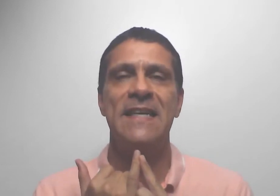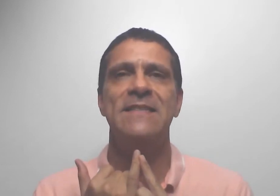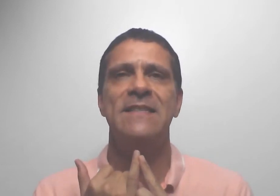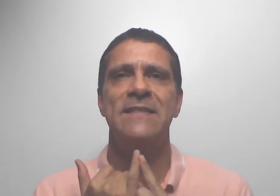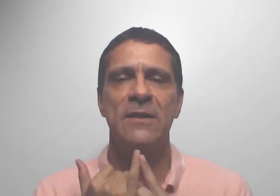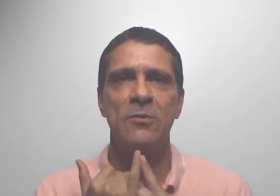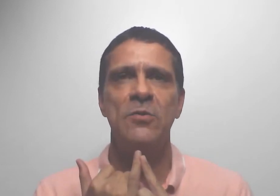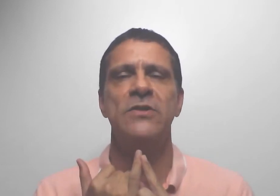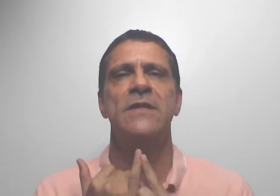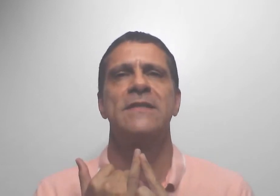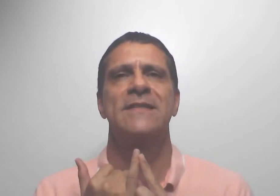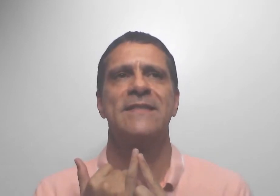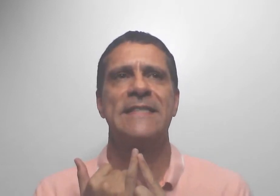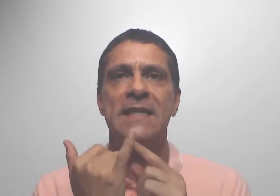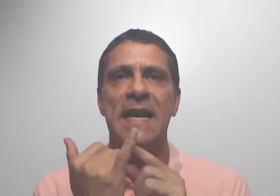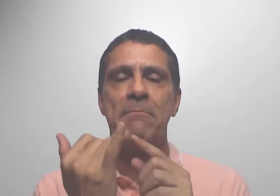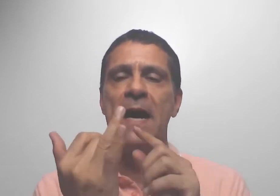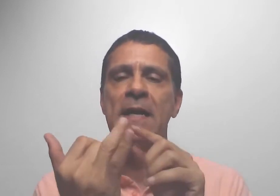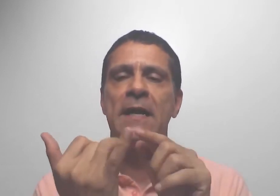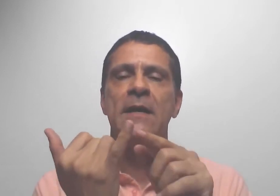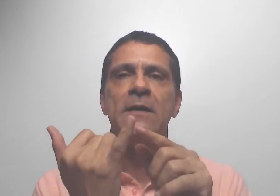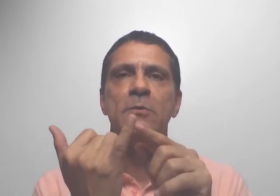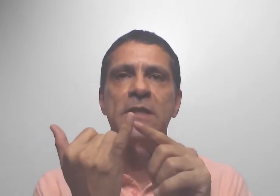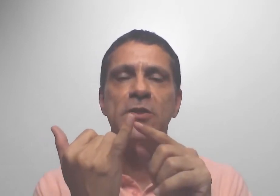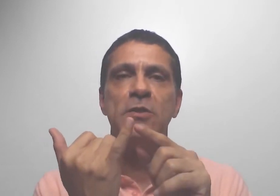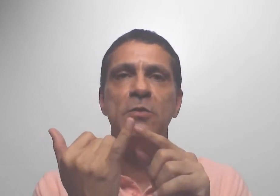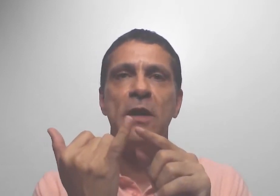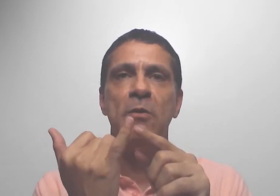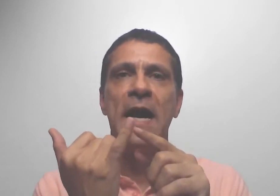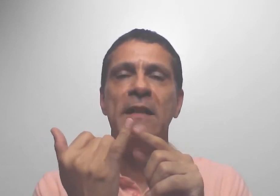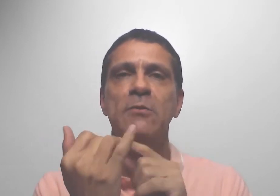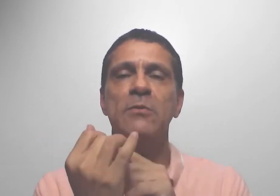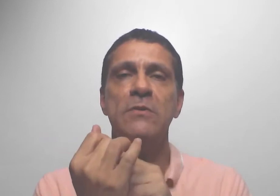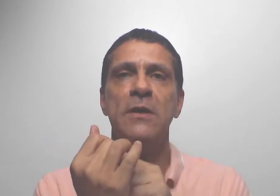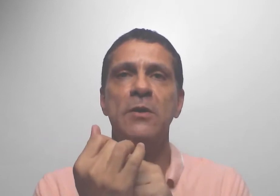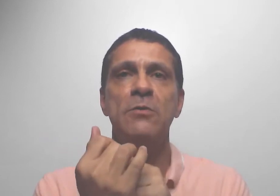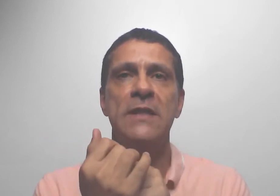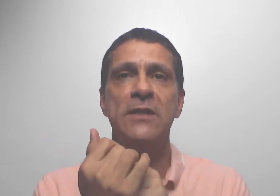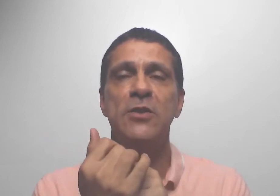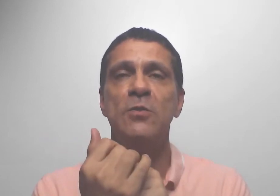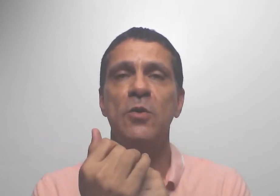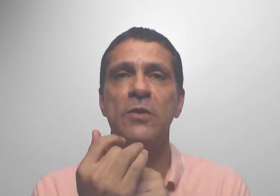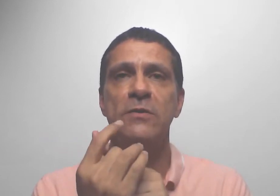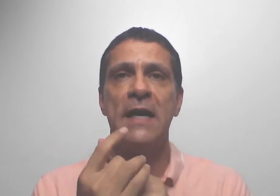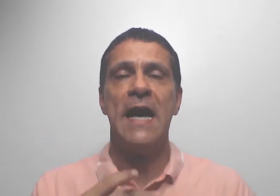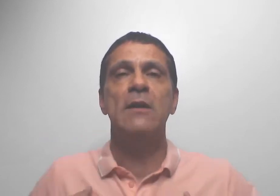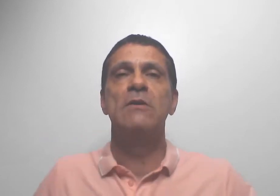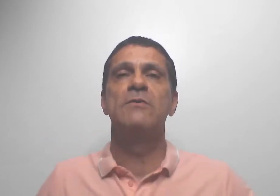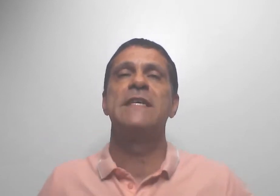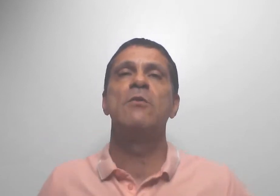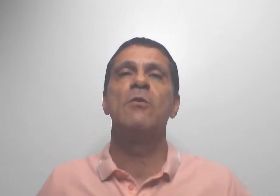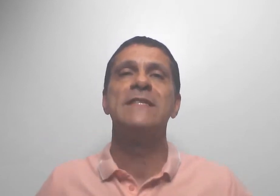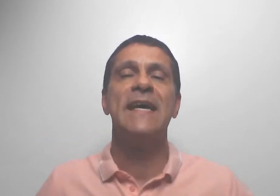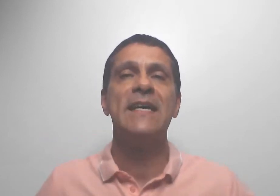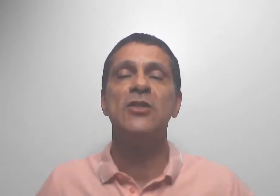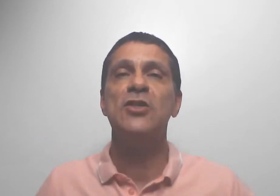tristezas, angústias. Você trabalha o intestino delgado e o intestino grosso. Aquilo que você não consegue